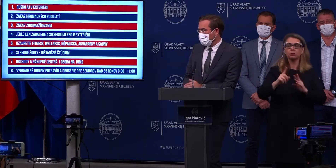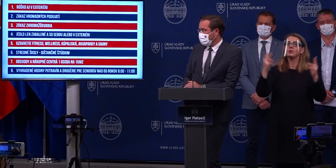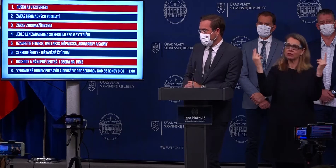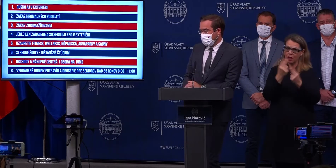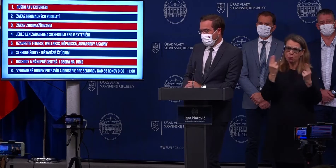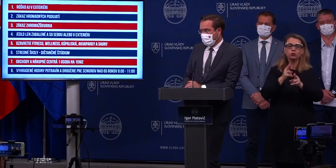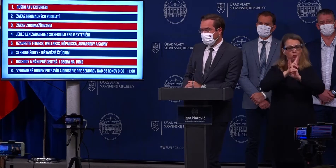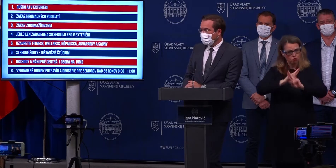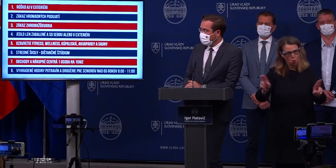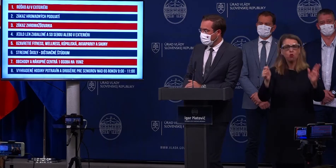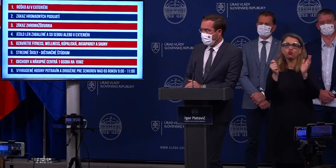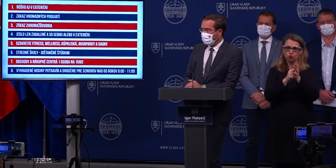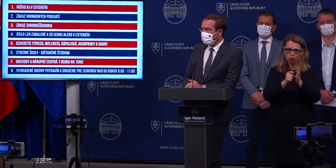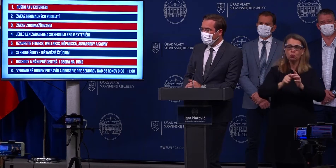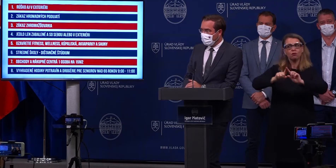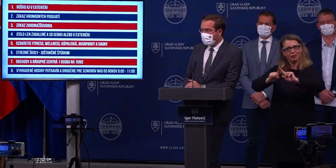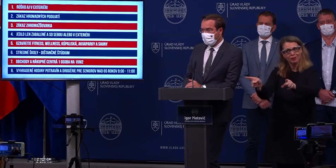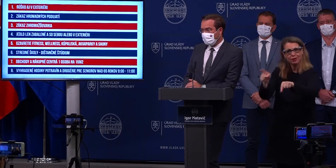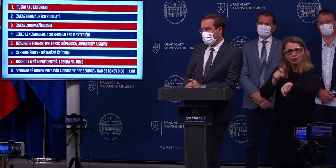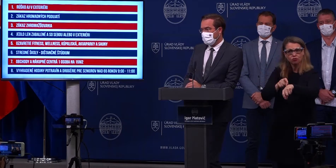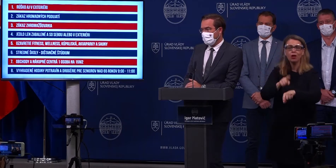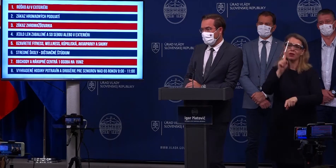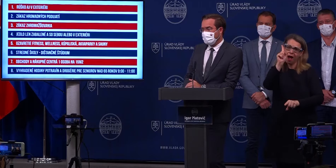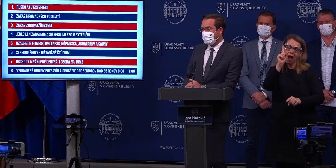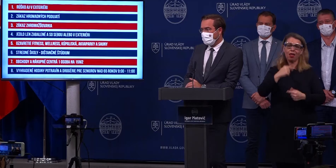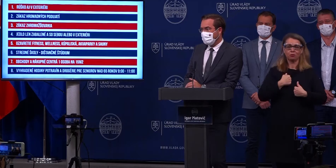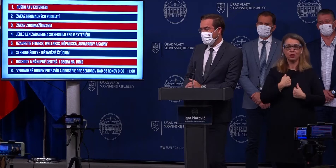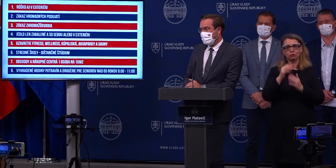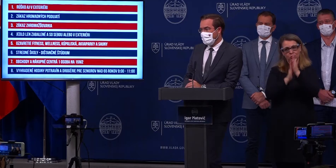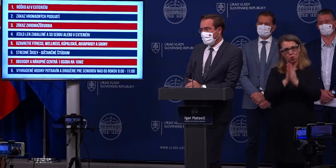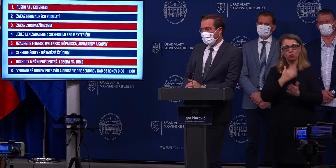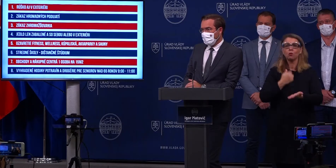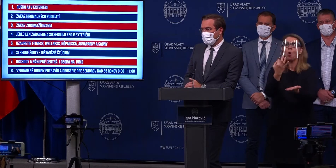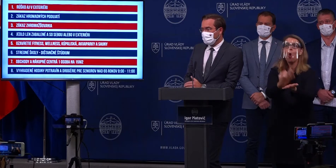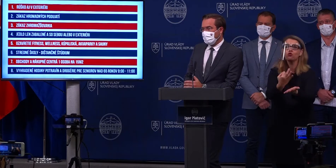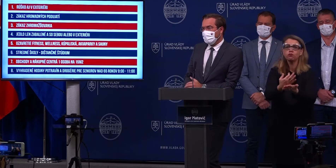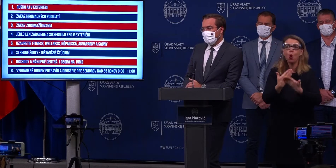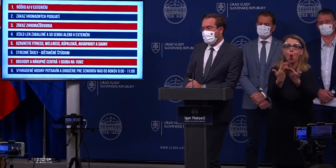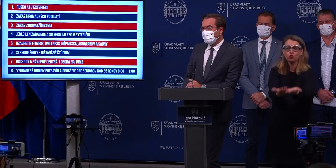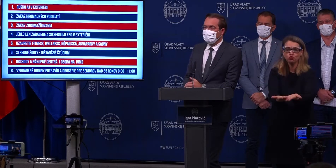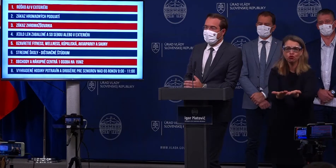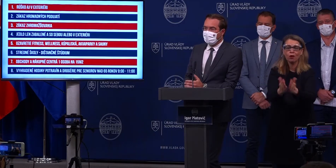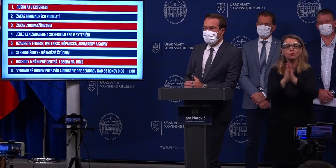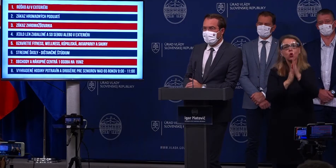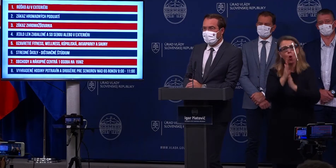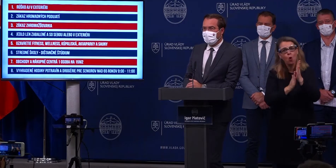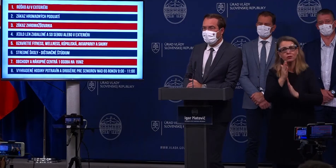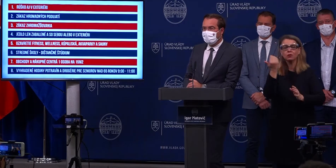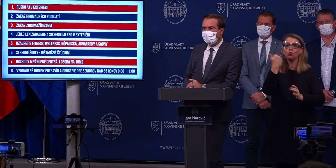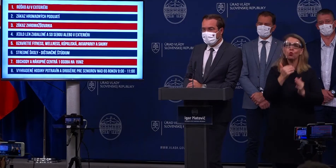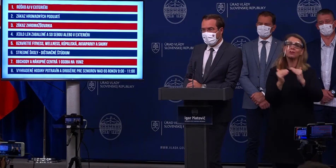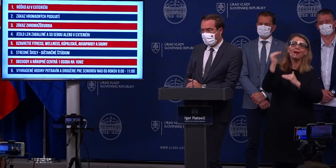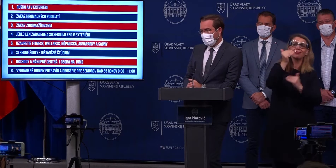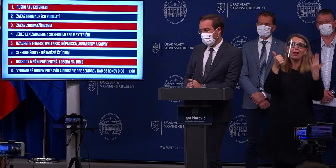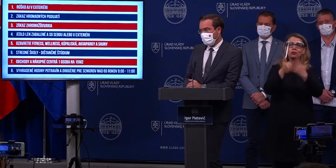môžu nakupovať aj v iné časy, ale veľmi odporúčame, aby sa chránili. Aj toto má byť jeden z mechanizmov, ako